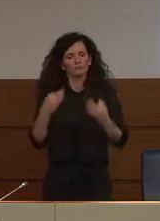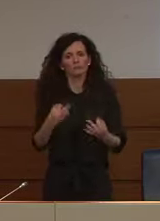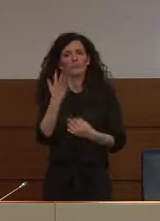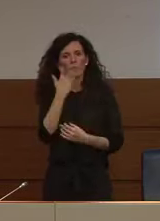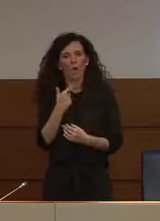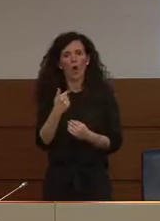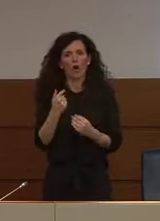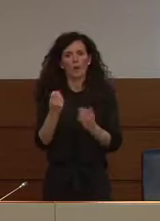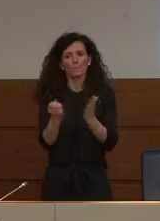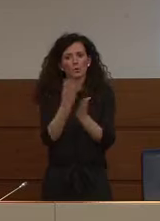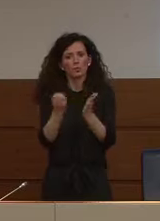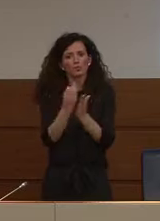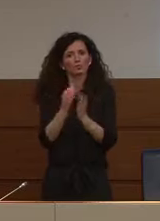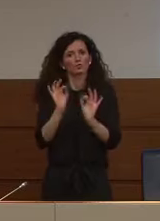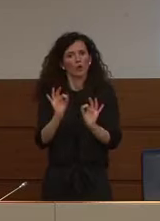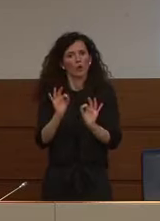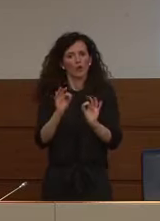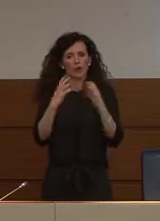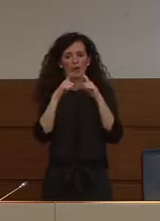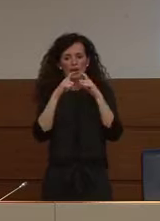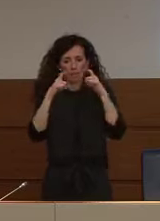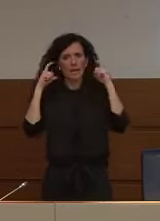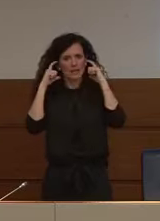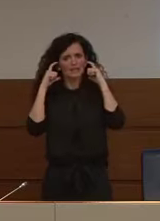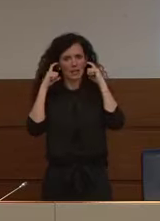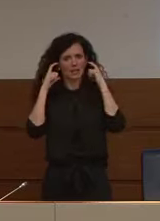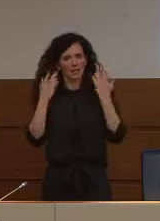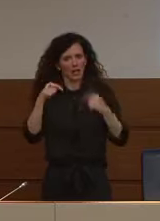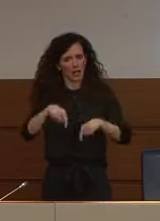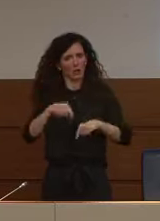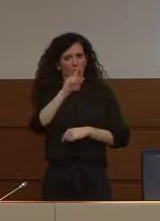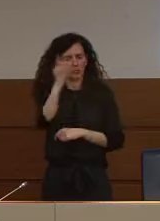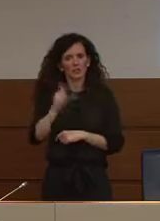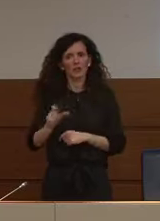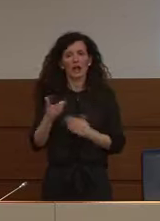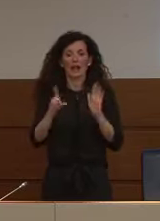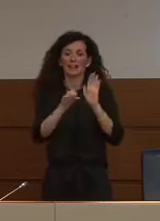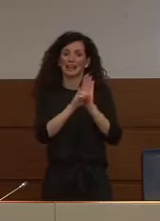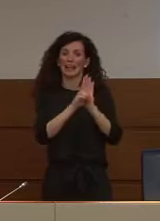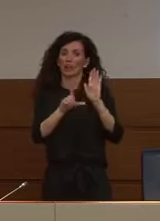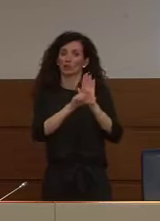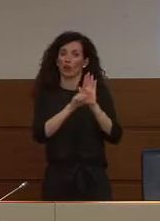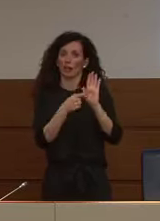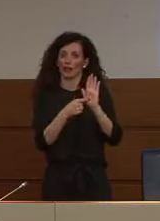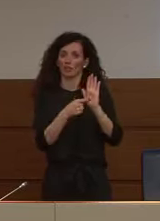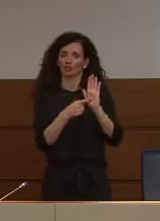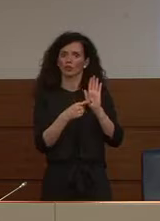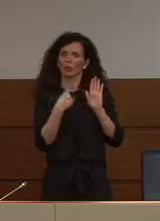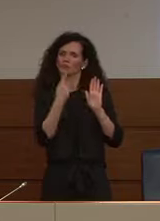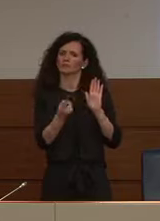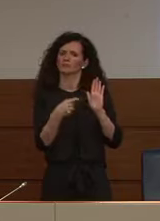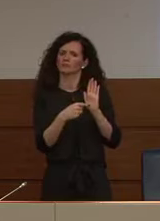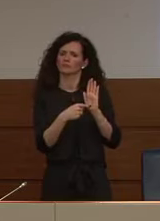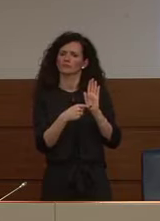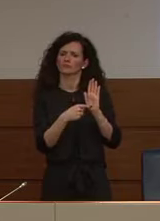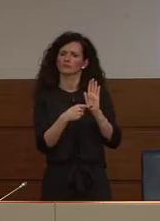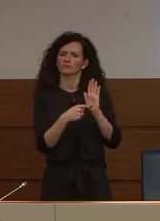produrre delle mascherine e nel decreto legge c'è anche una misura che consente di